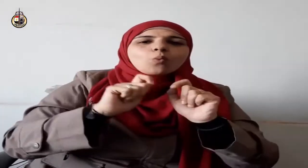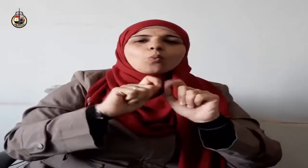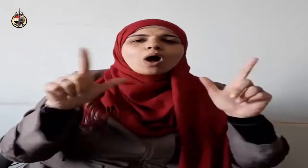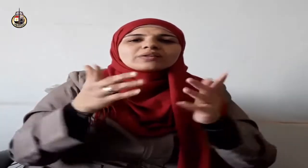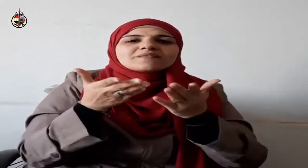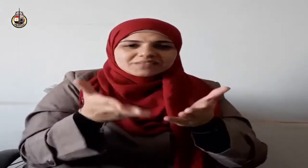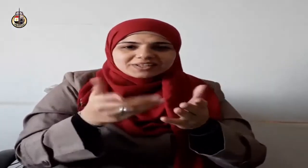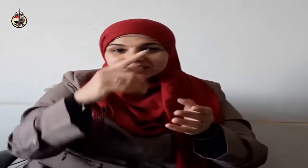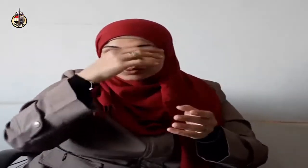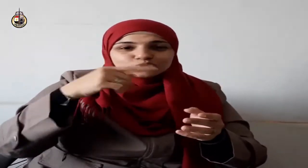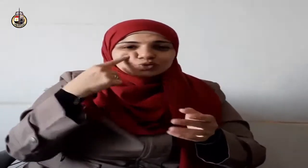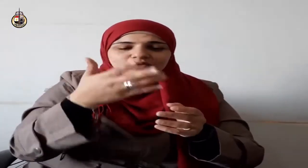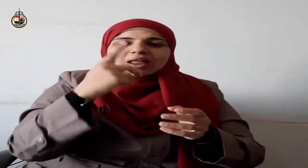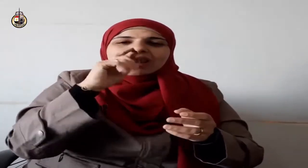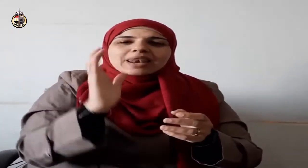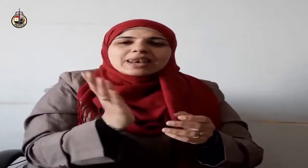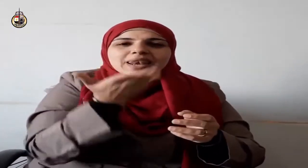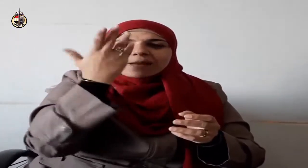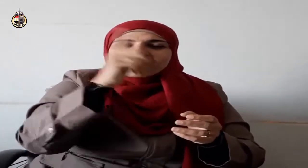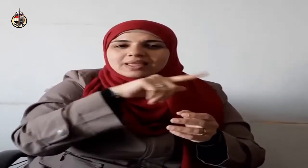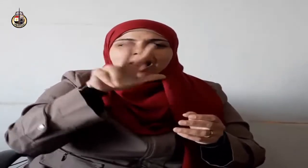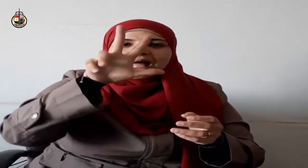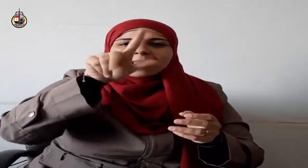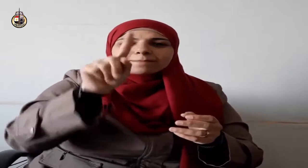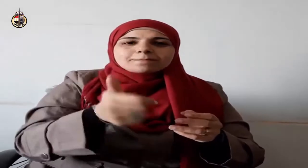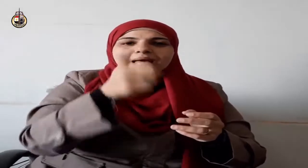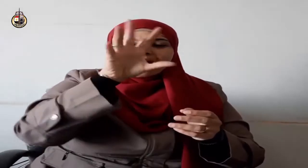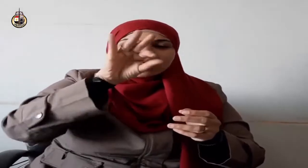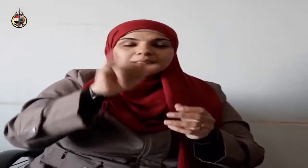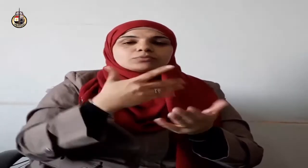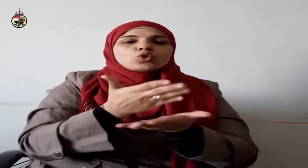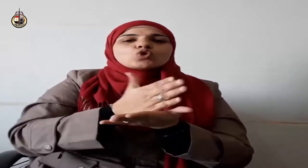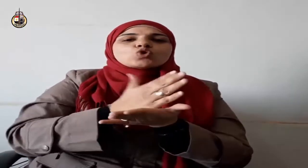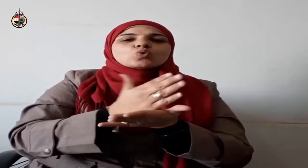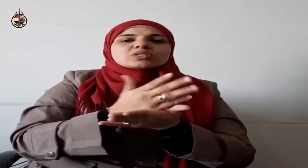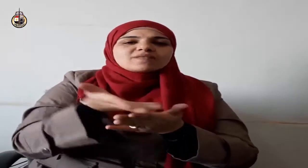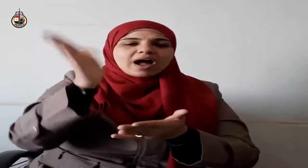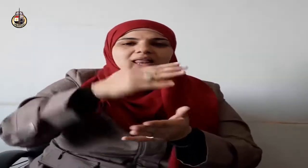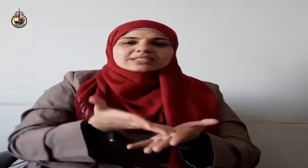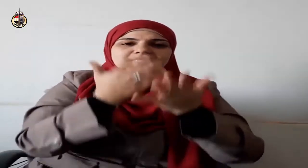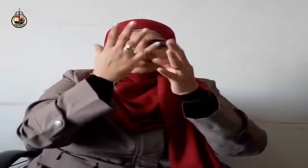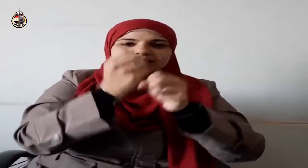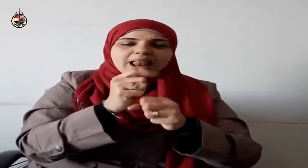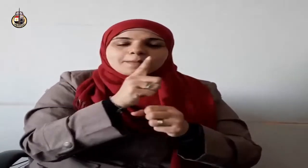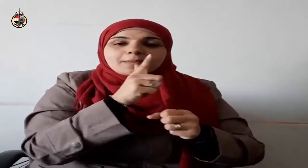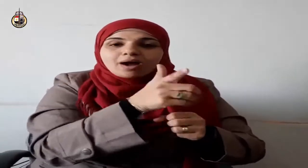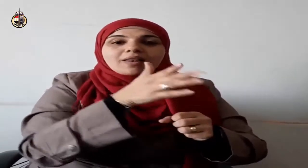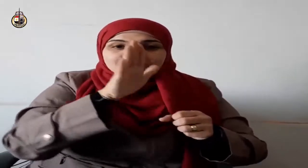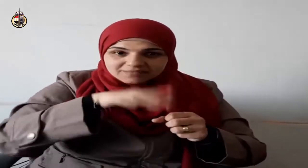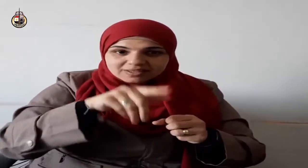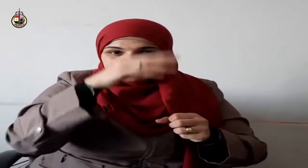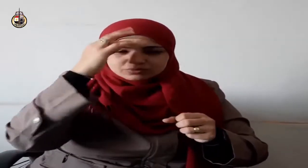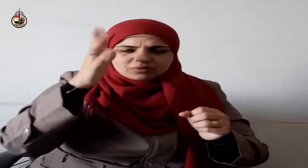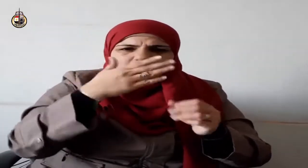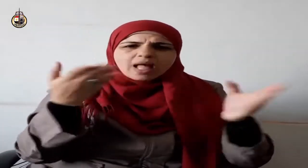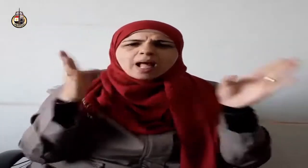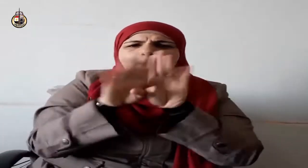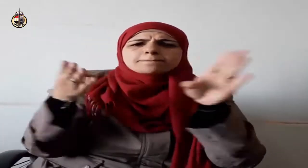يدرك أن الله تعالى معه حيث كان في السفر أو في الحضر أو في